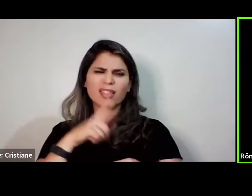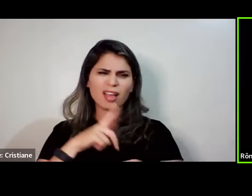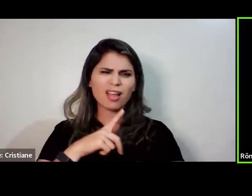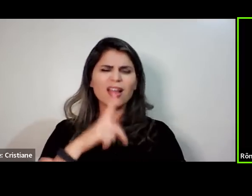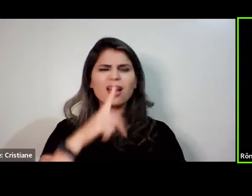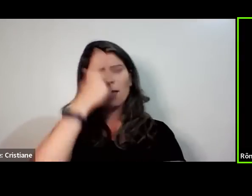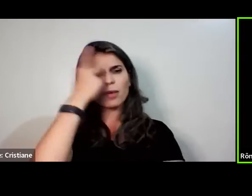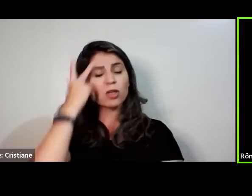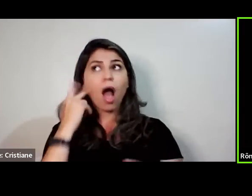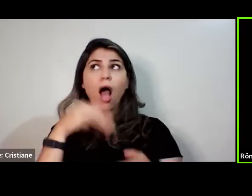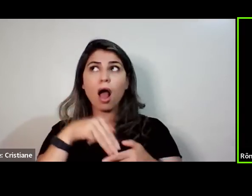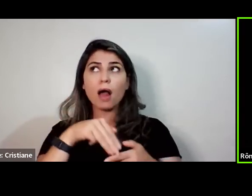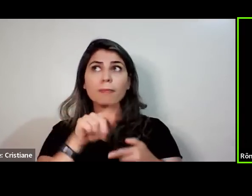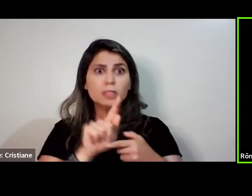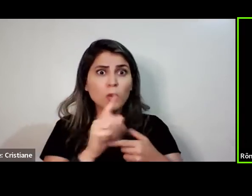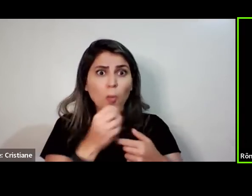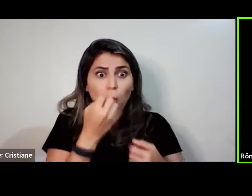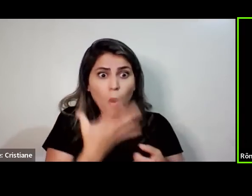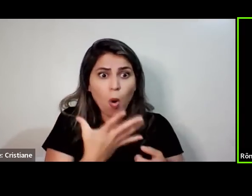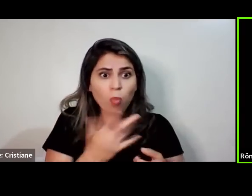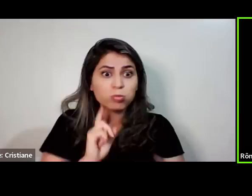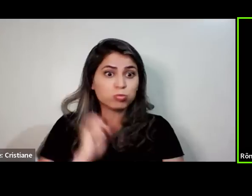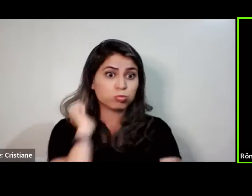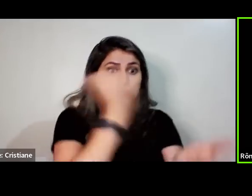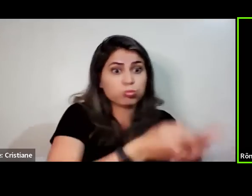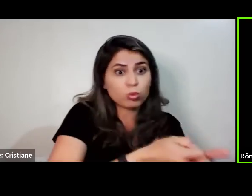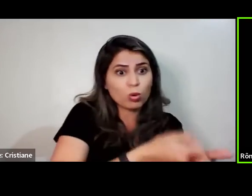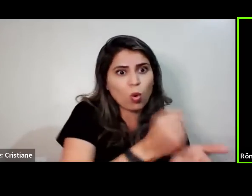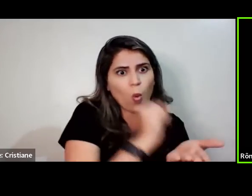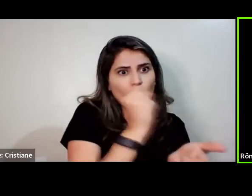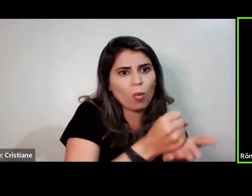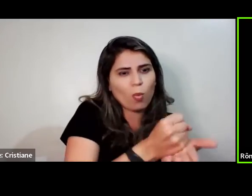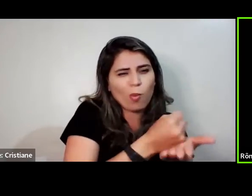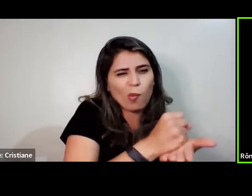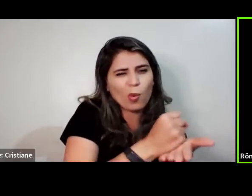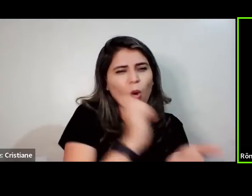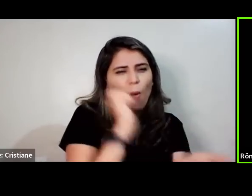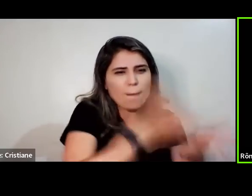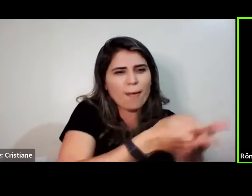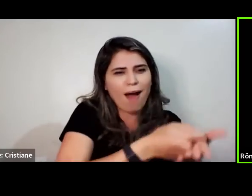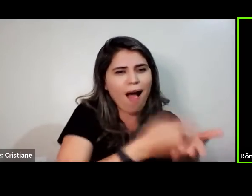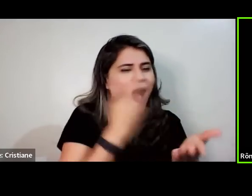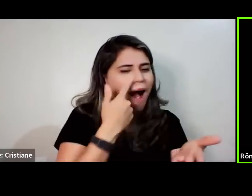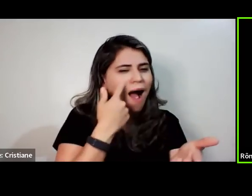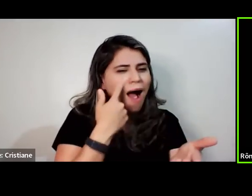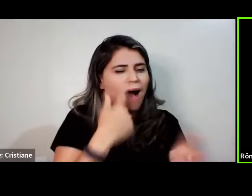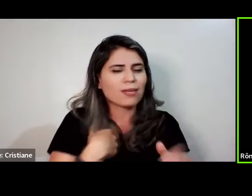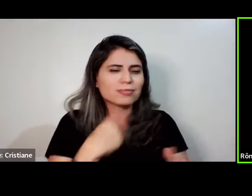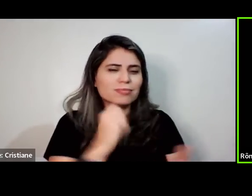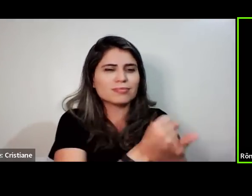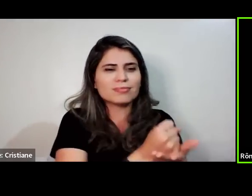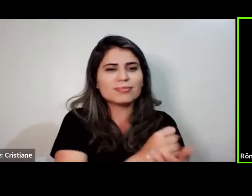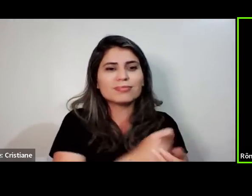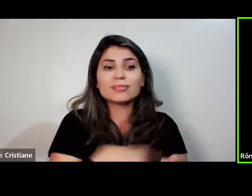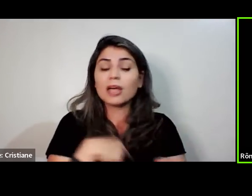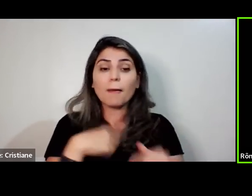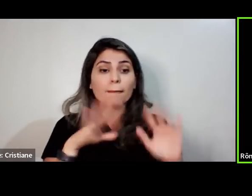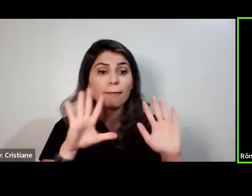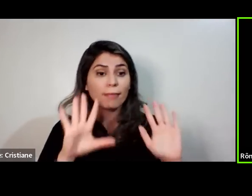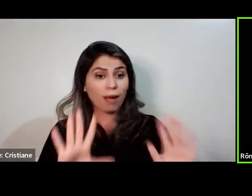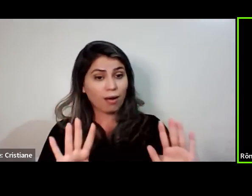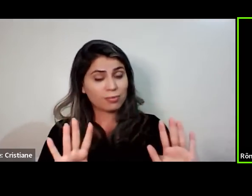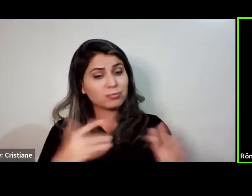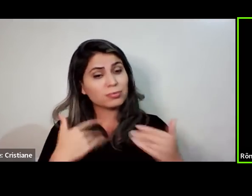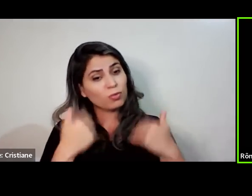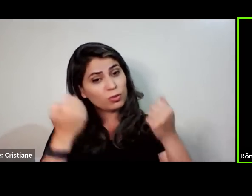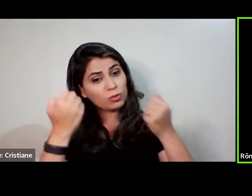magnésio, magnésio isso, magnésio aquilo. É a busca que a pessoa tem para tentar ter uma qualidade de vida. Só o que eu